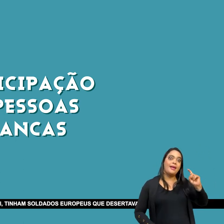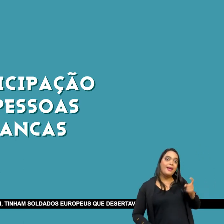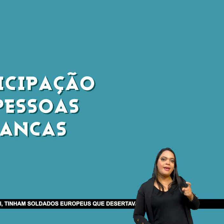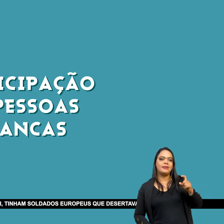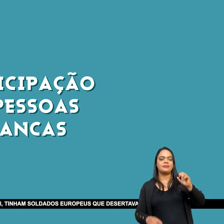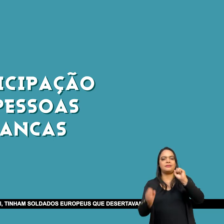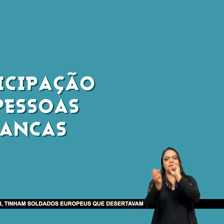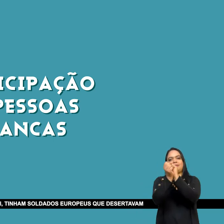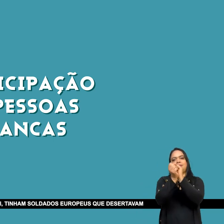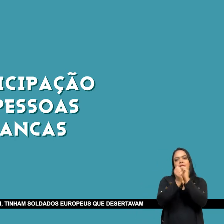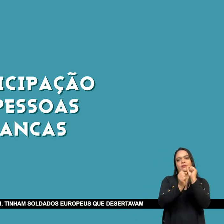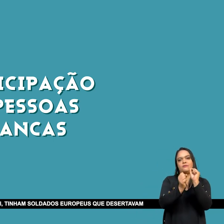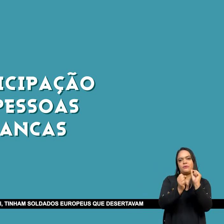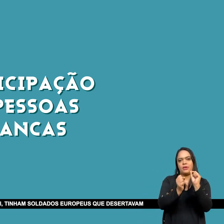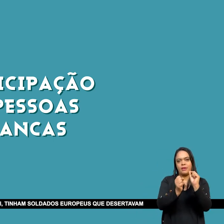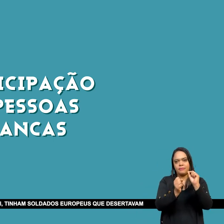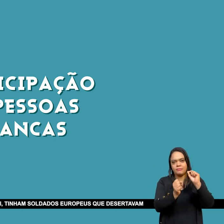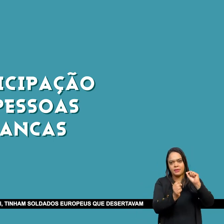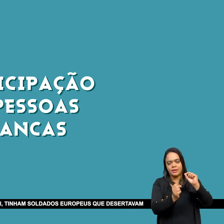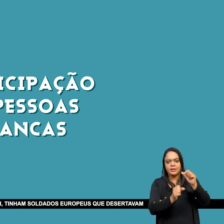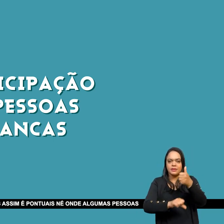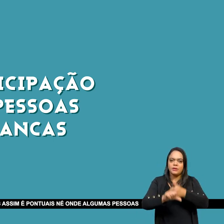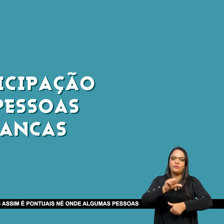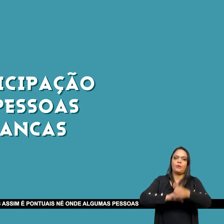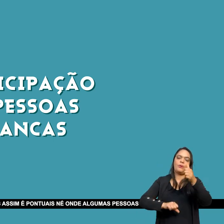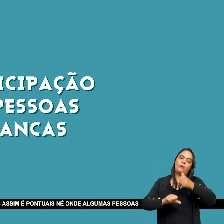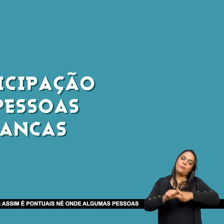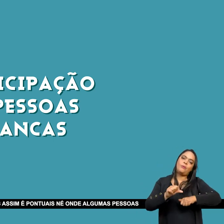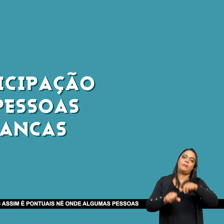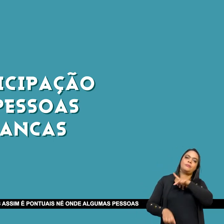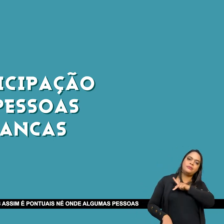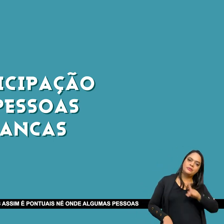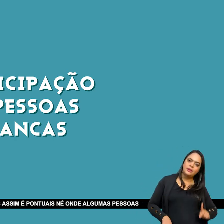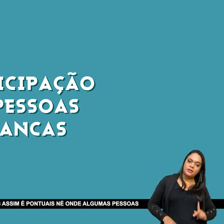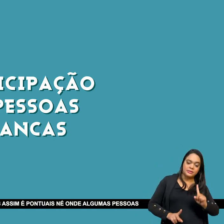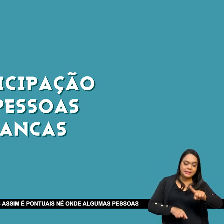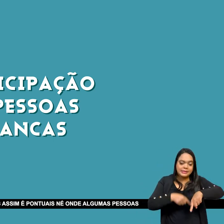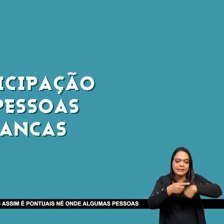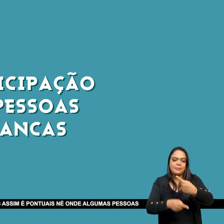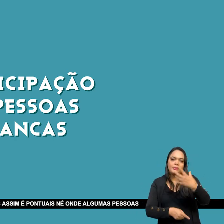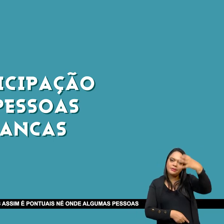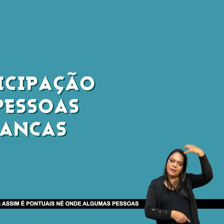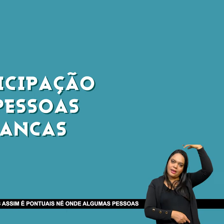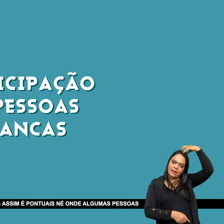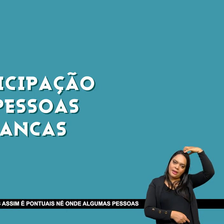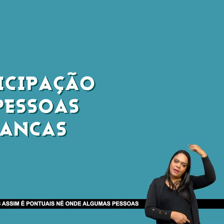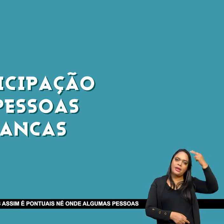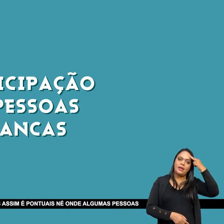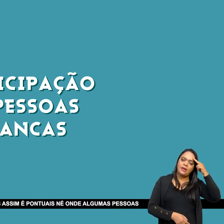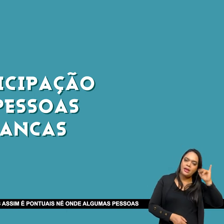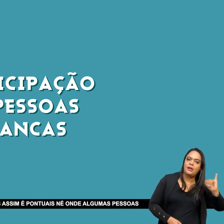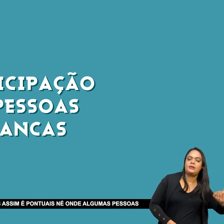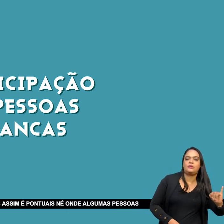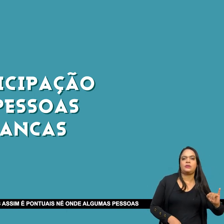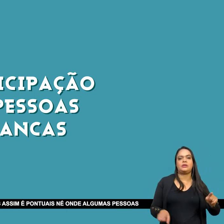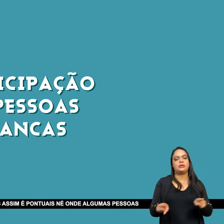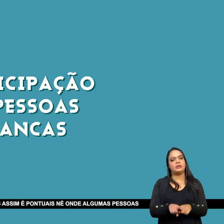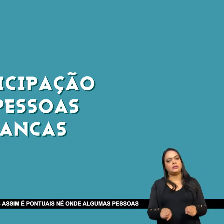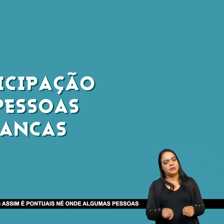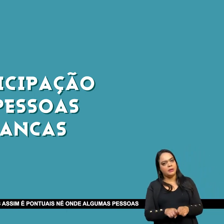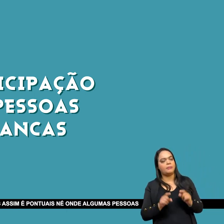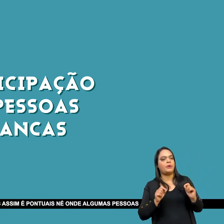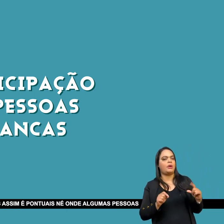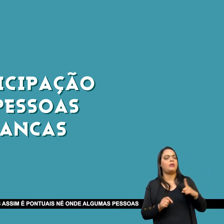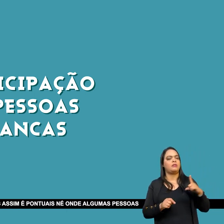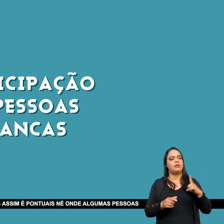Tinha soldados europeus Que desertavam Das tropas E aderiam Enfim Tinha uma